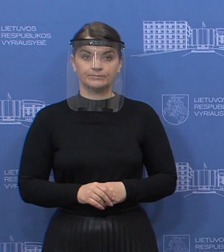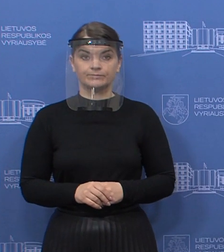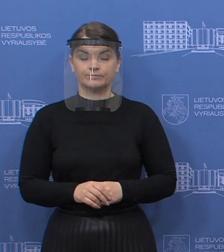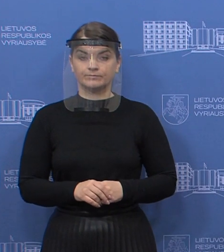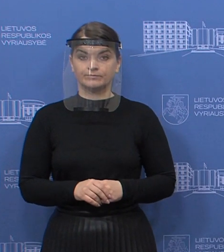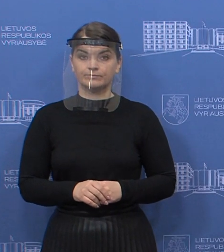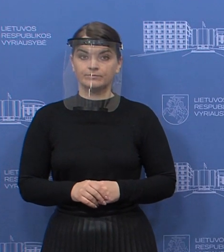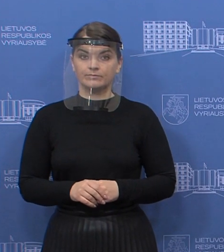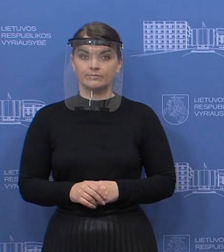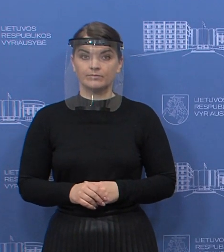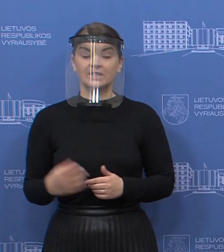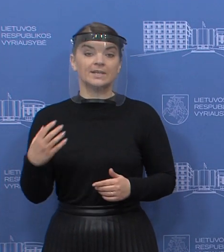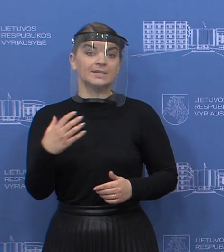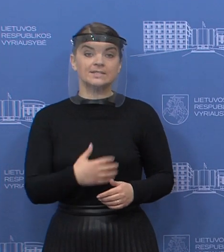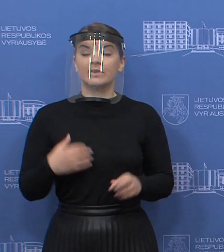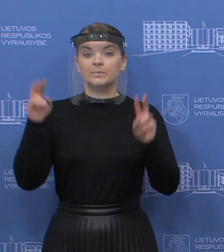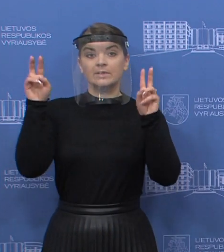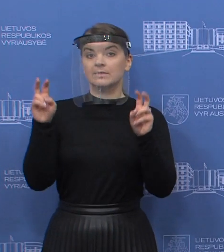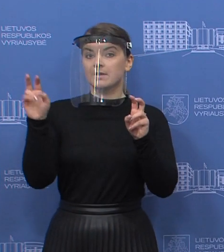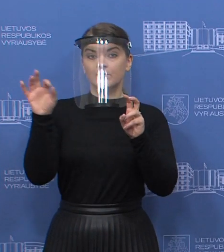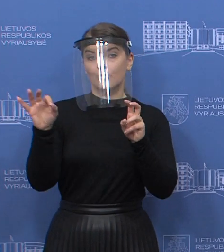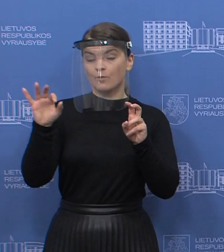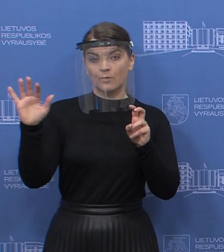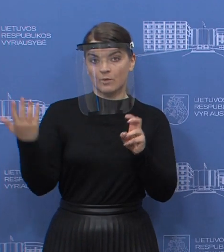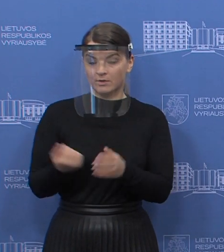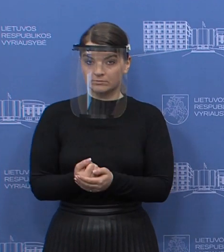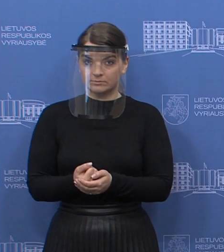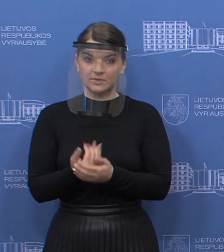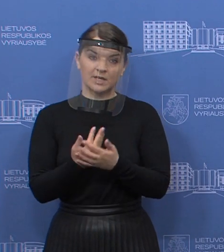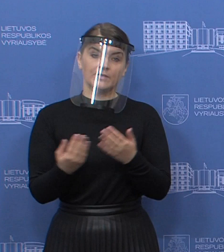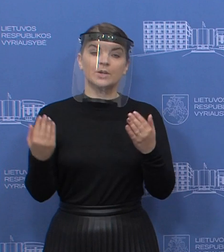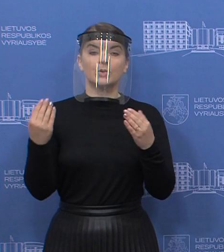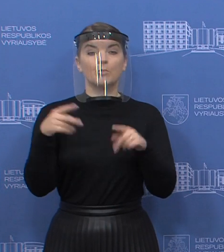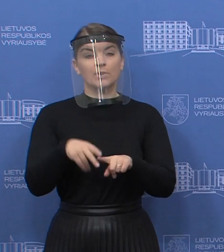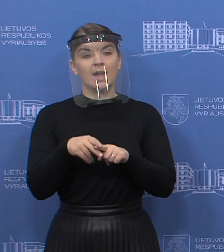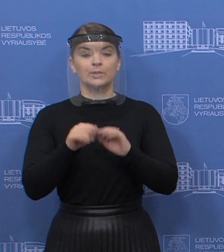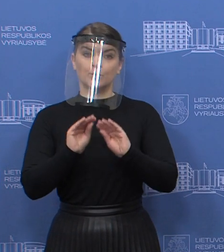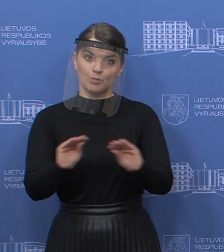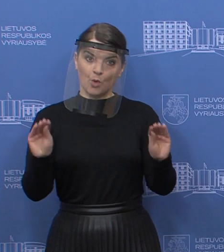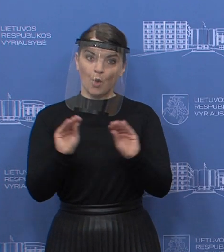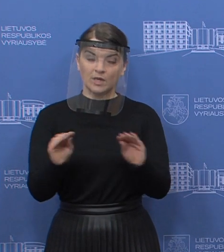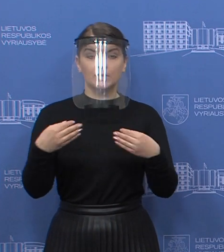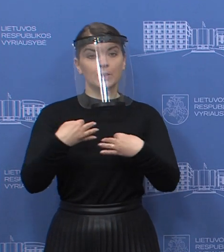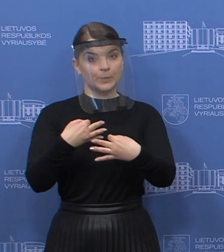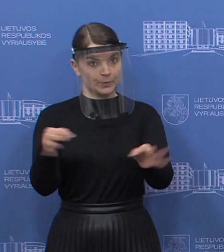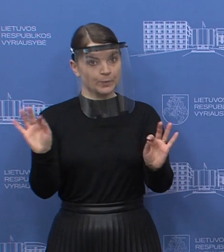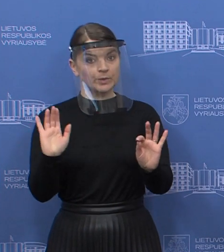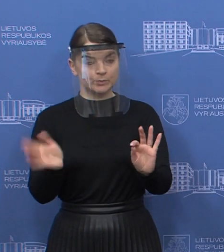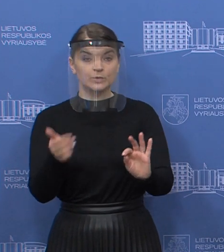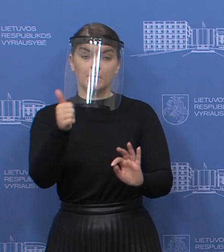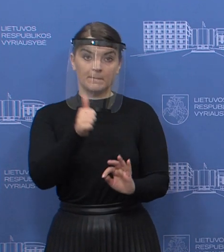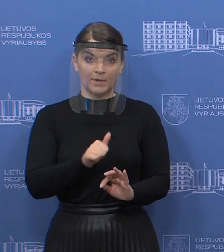svarbu kalbėti apie tai, kad buvo išplėstas tam tikrų praktinių mokymų spektras, tai yra leidžiama